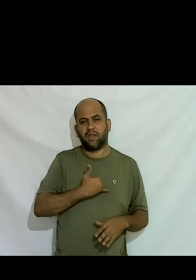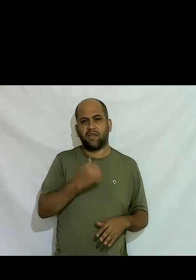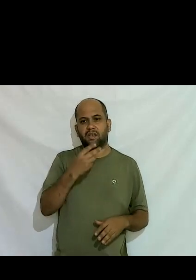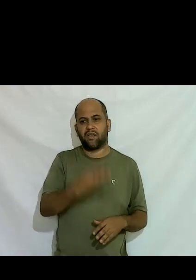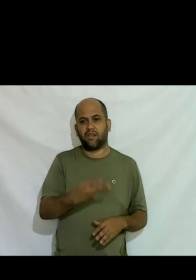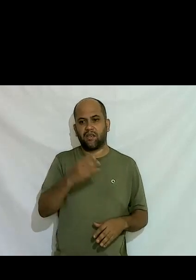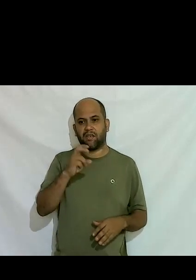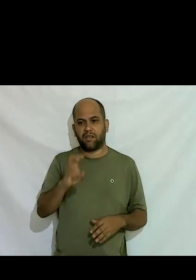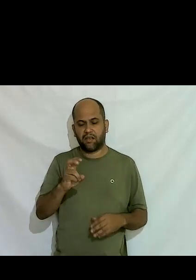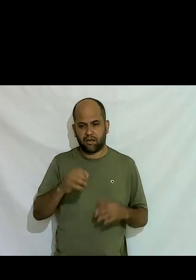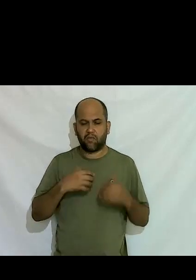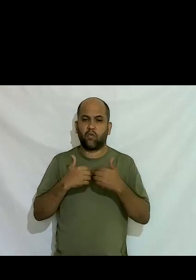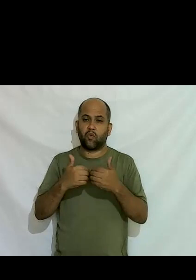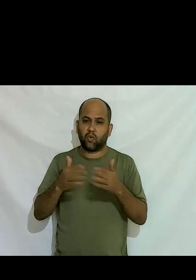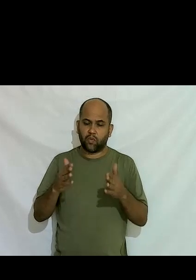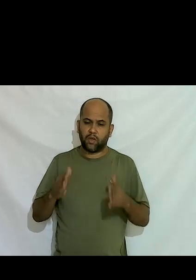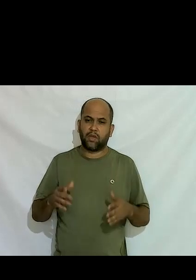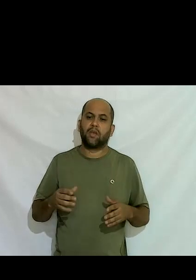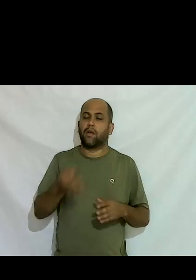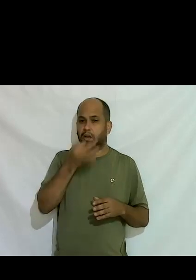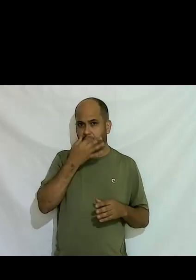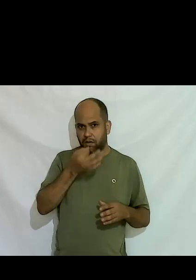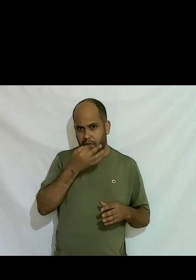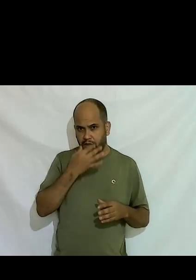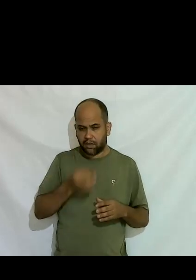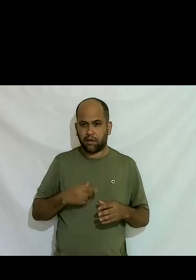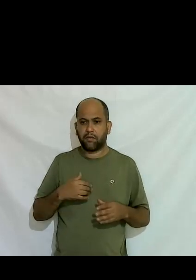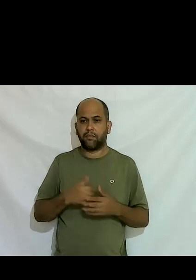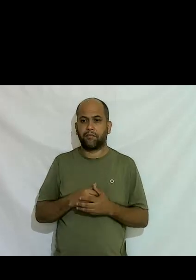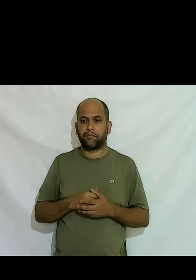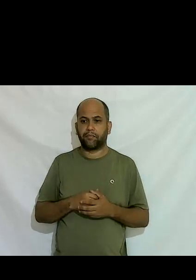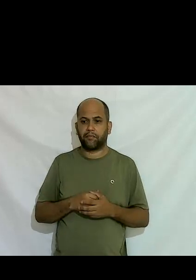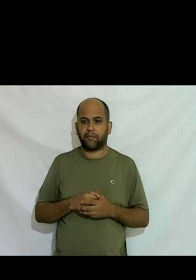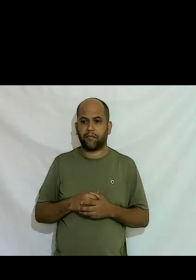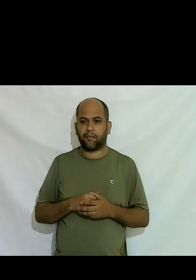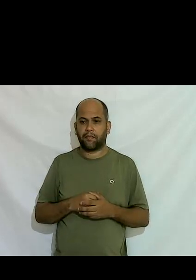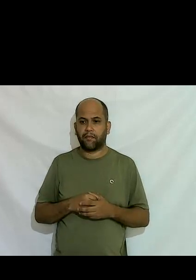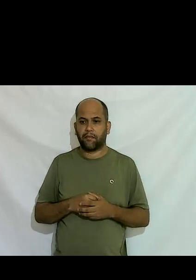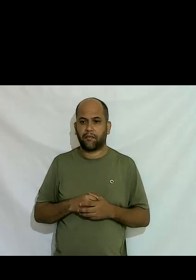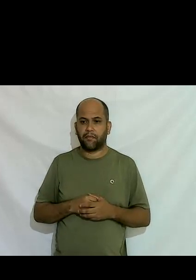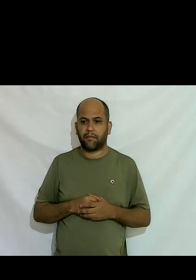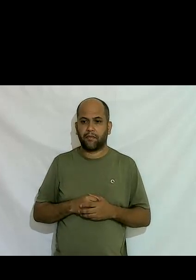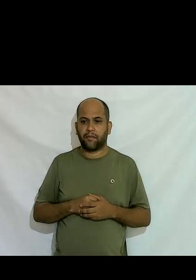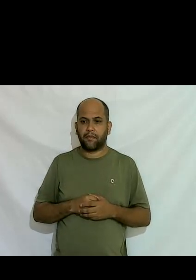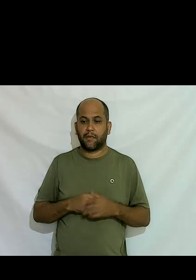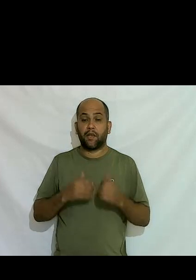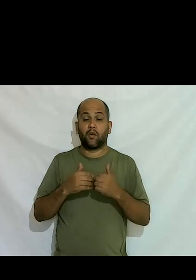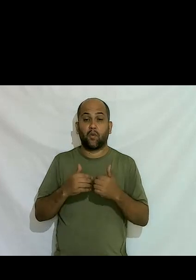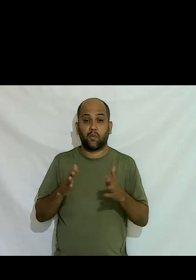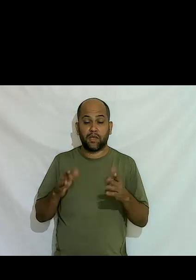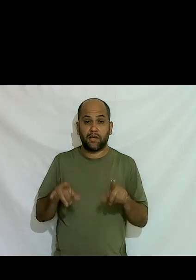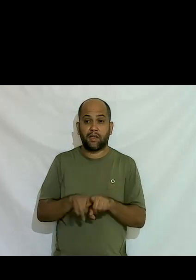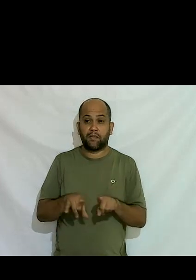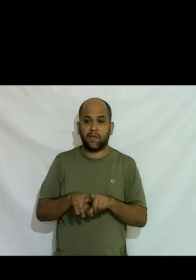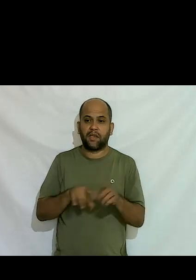hormonização mais definitiva né e começou meu corpo e comecei a